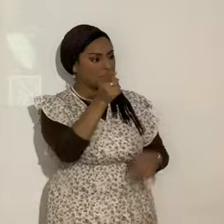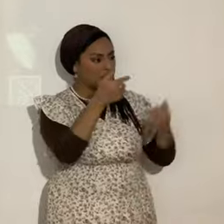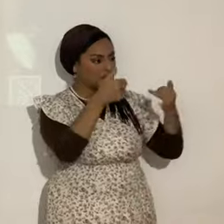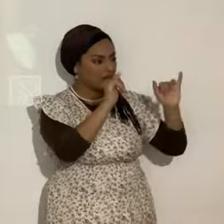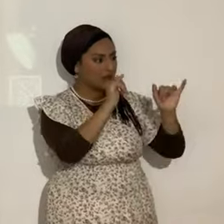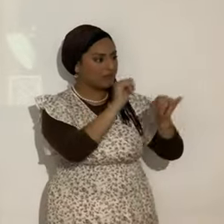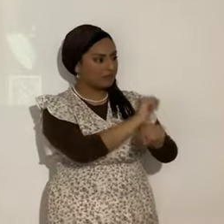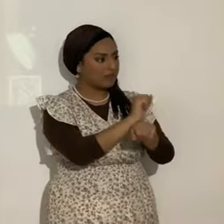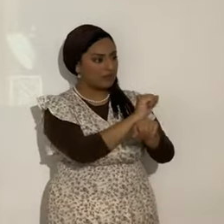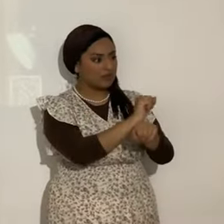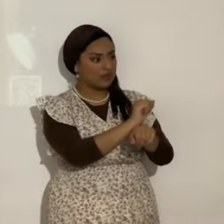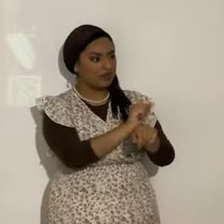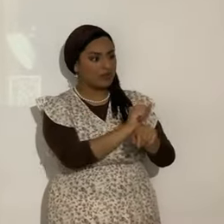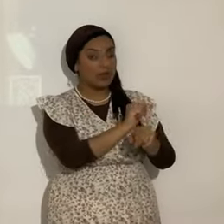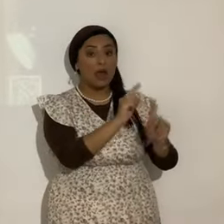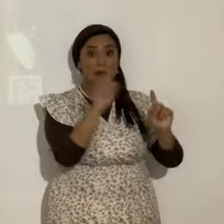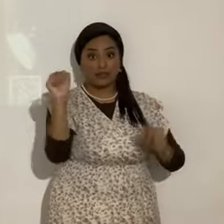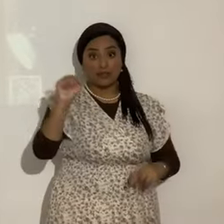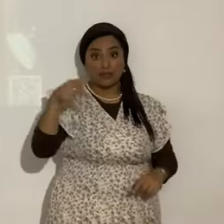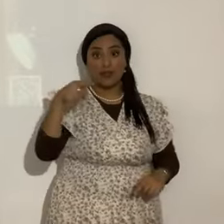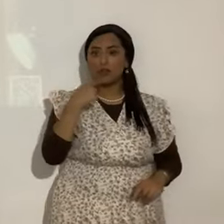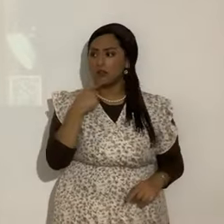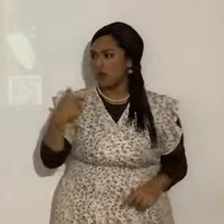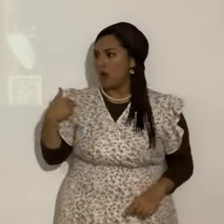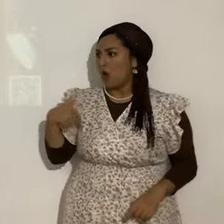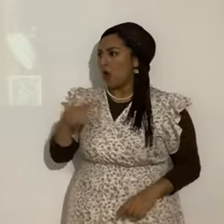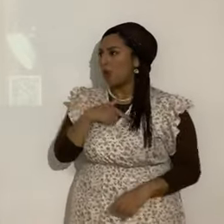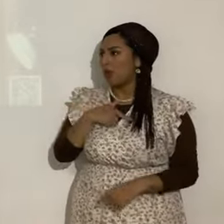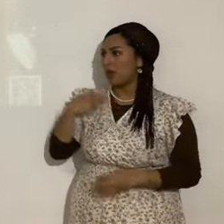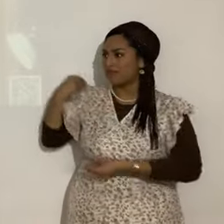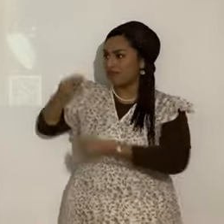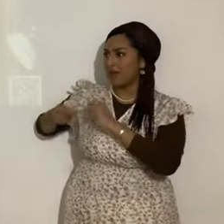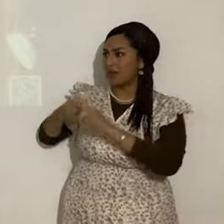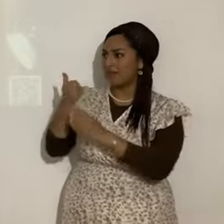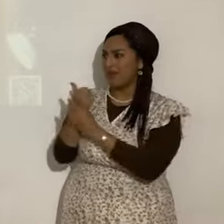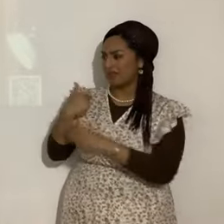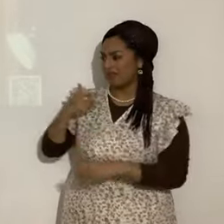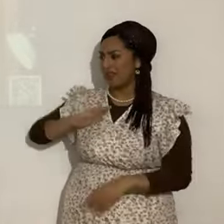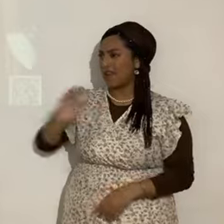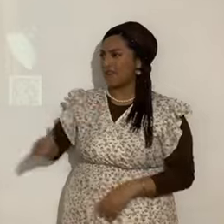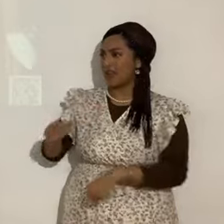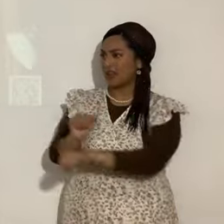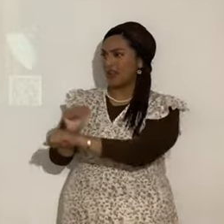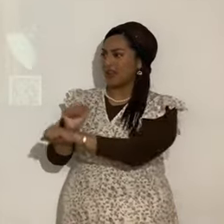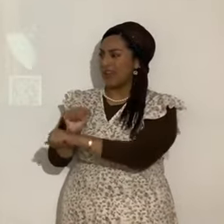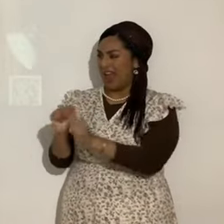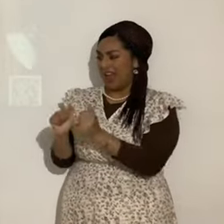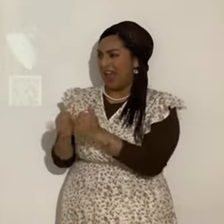Pero nosotros somos linaje de Abraham. Jamás hemos sido esclavos de nadie. ¿Cómo decís que seremos libres?